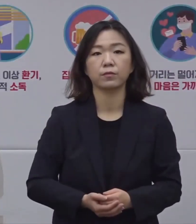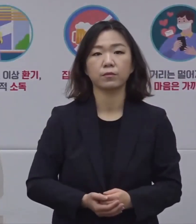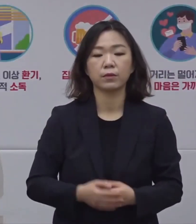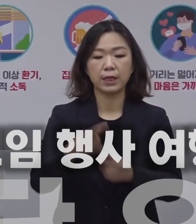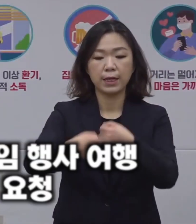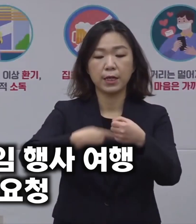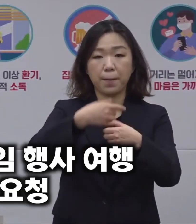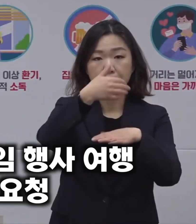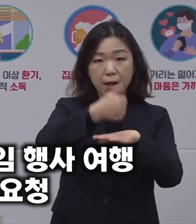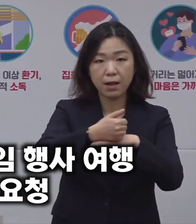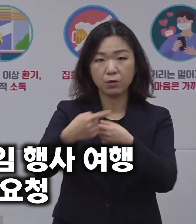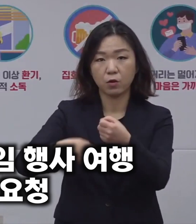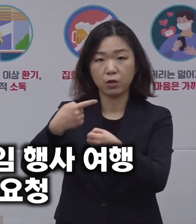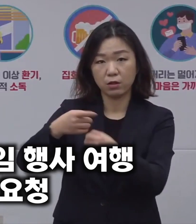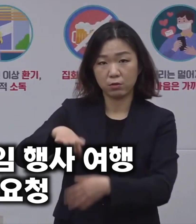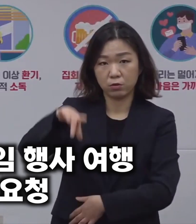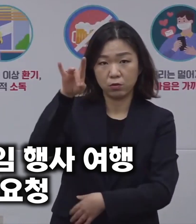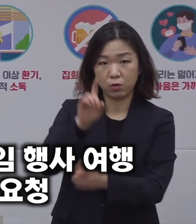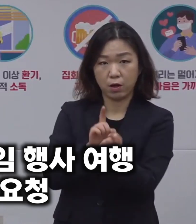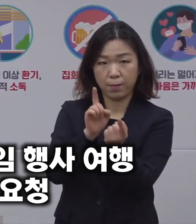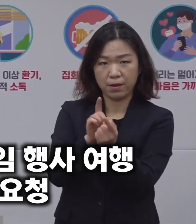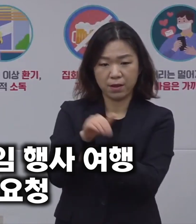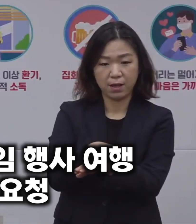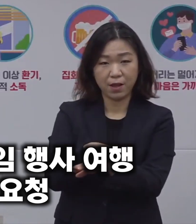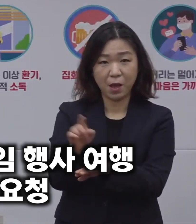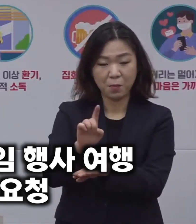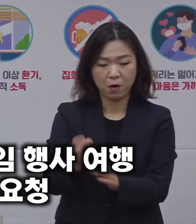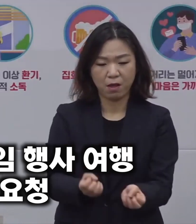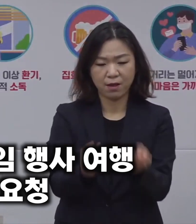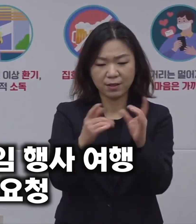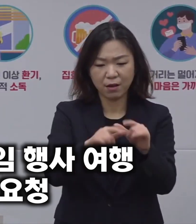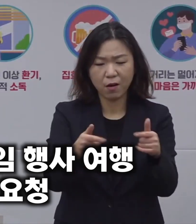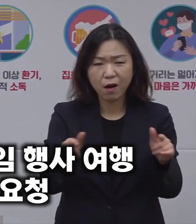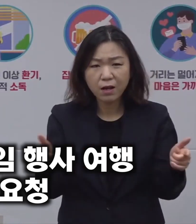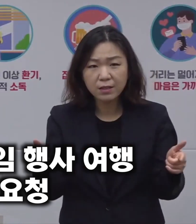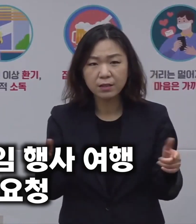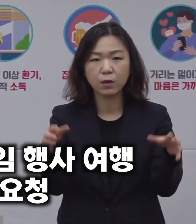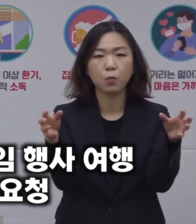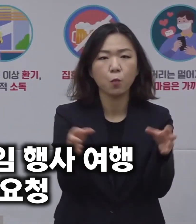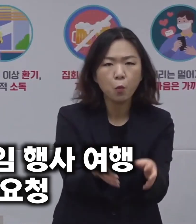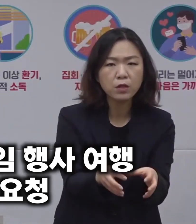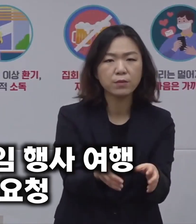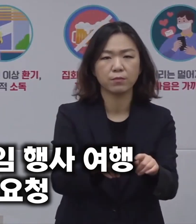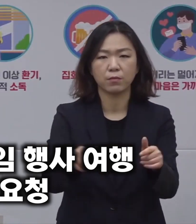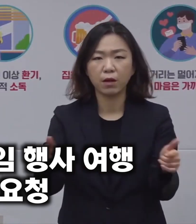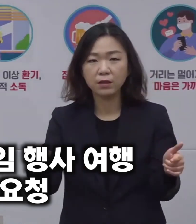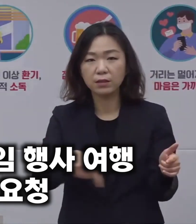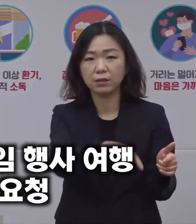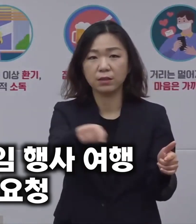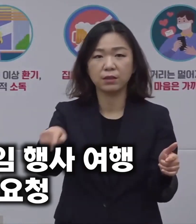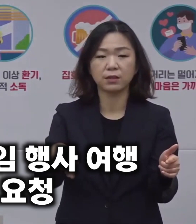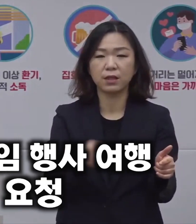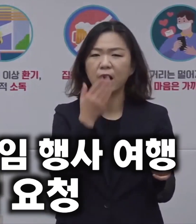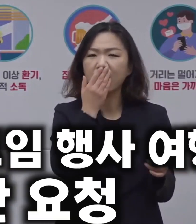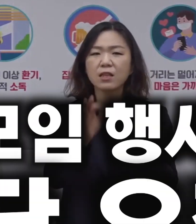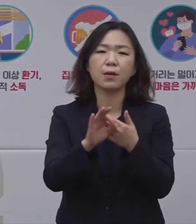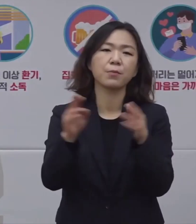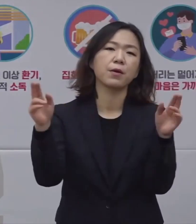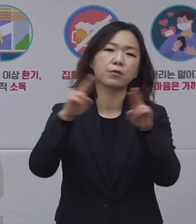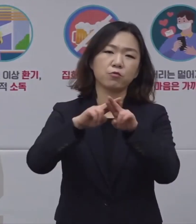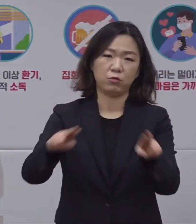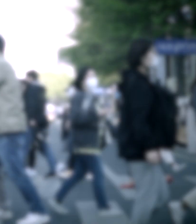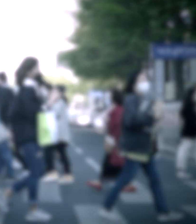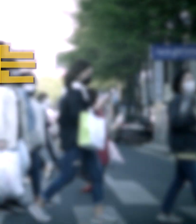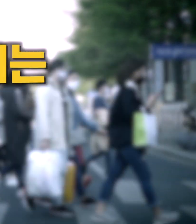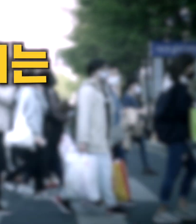연말연시를 맞아 계획하고 있는 각종 모임 행사를 최대한 자제해